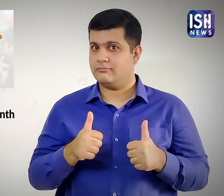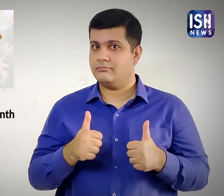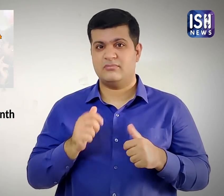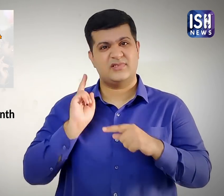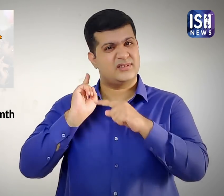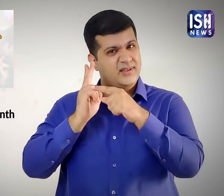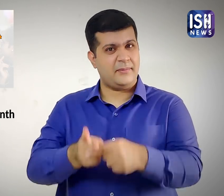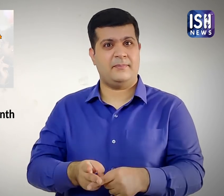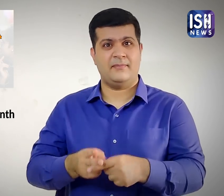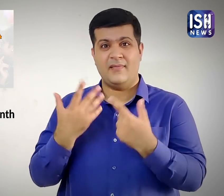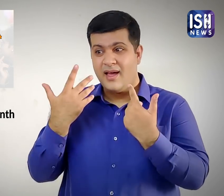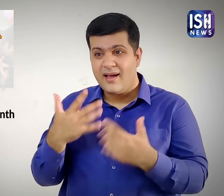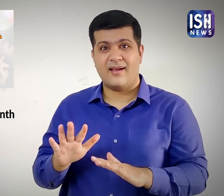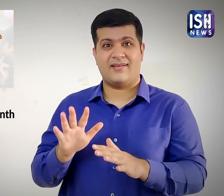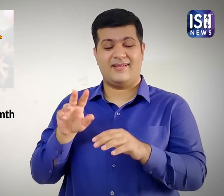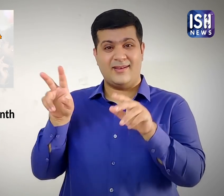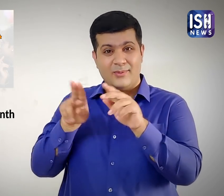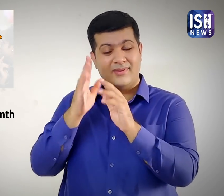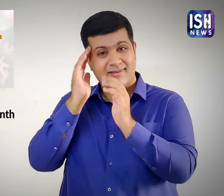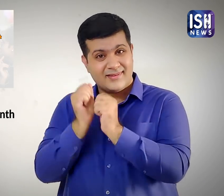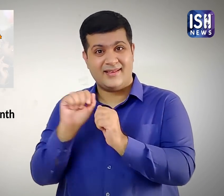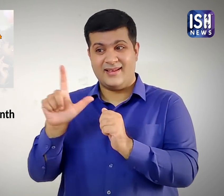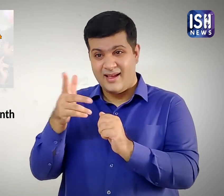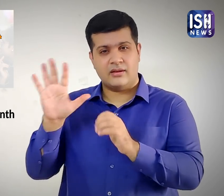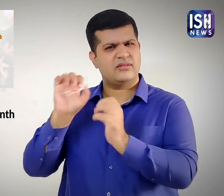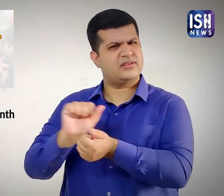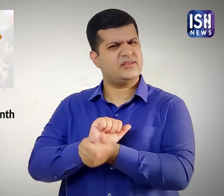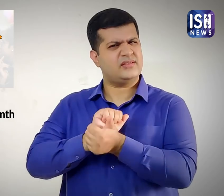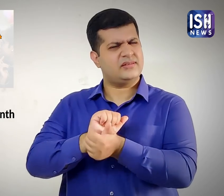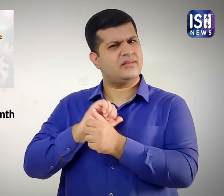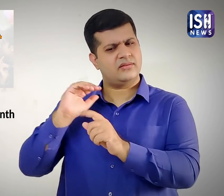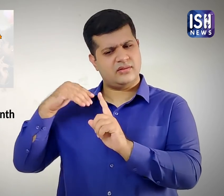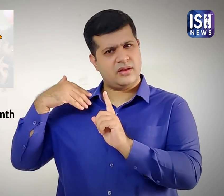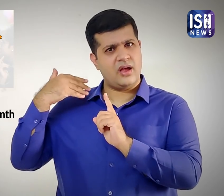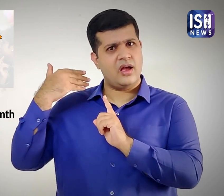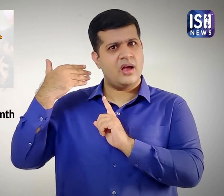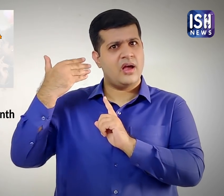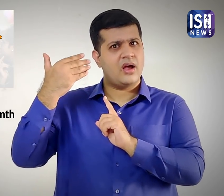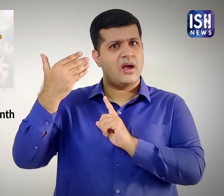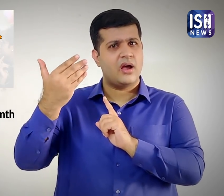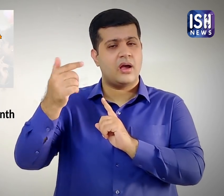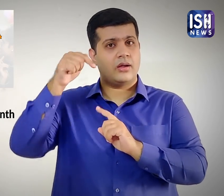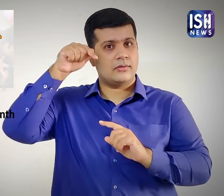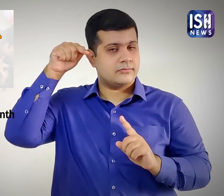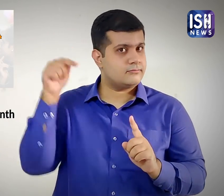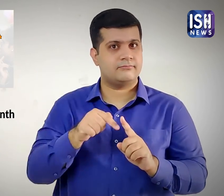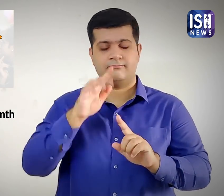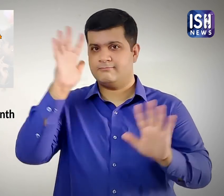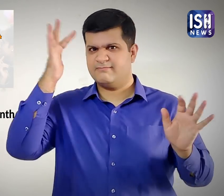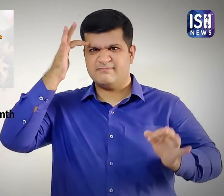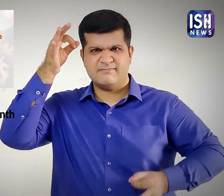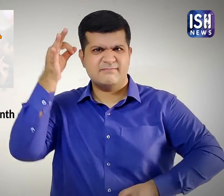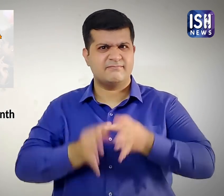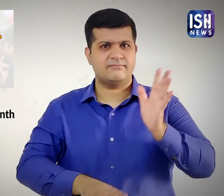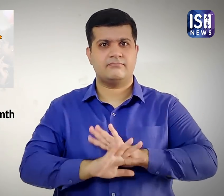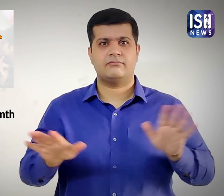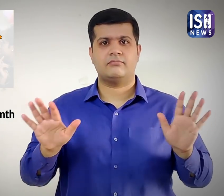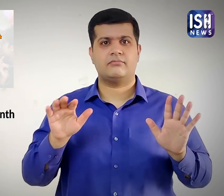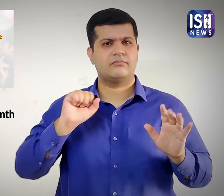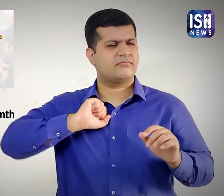लेकिन समलेंगिक्ता एक अपराध ही बना रहा। दशकोबाद